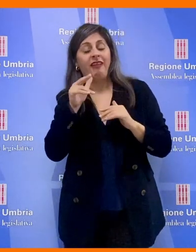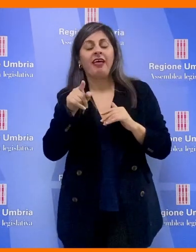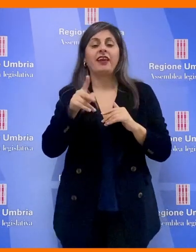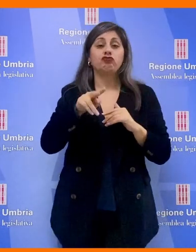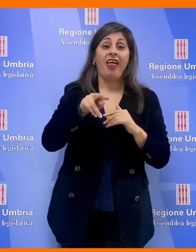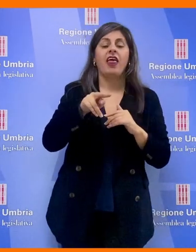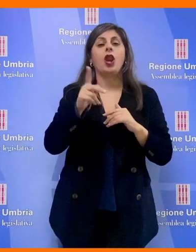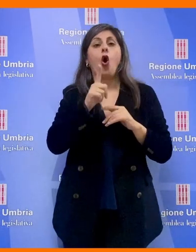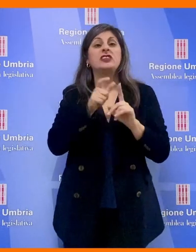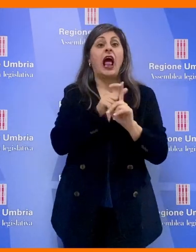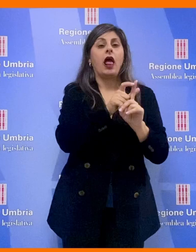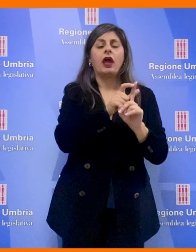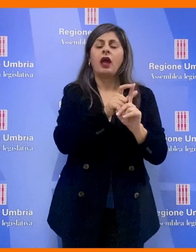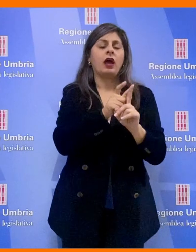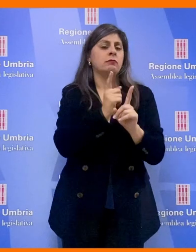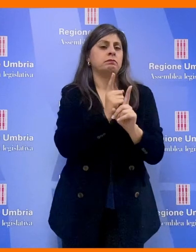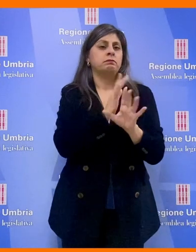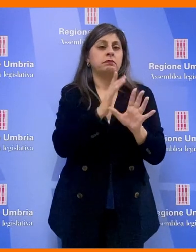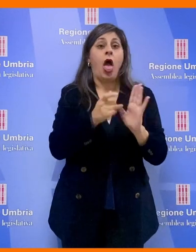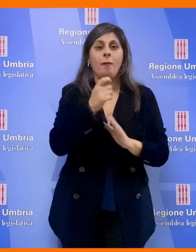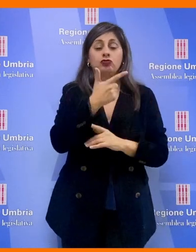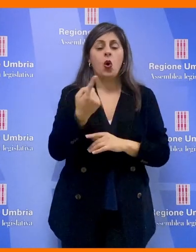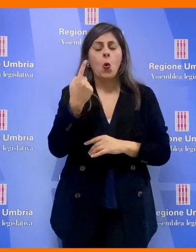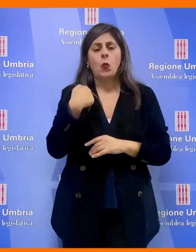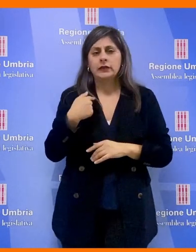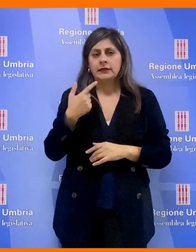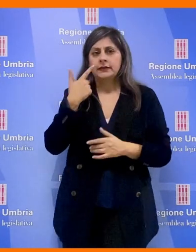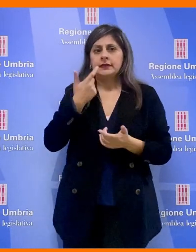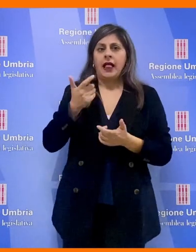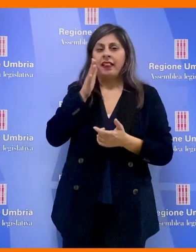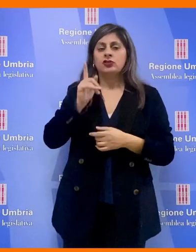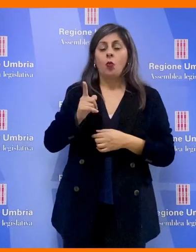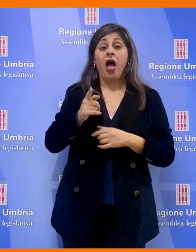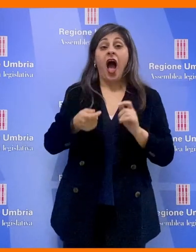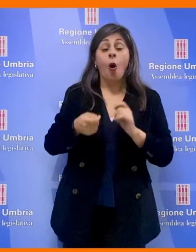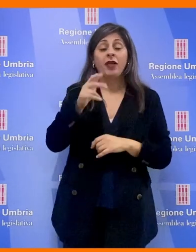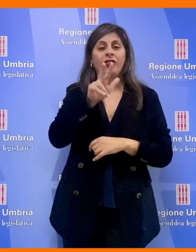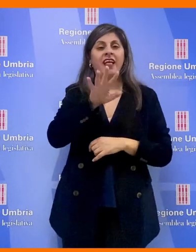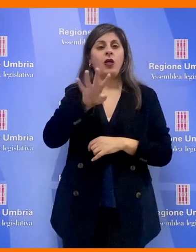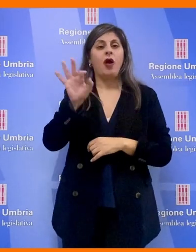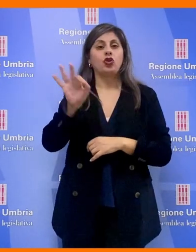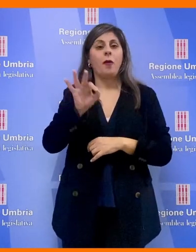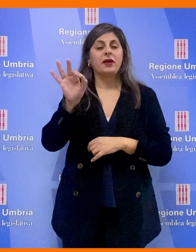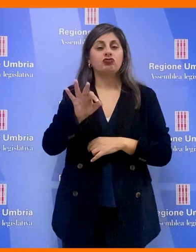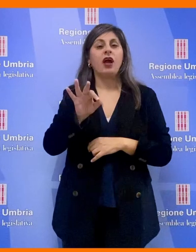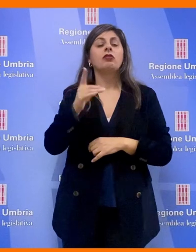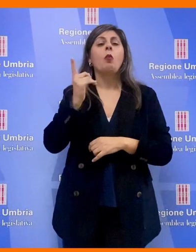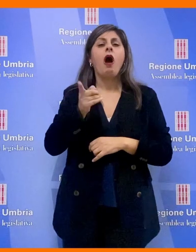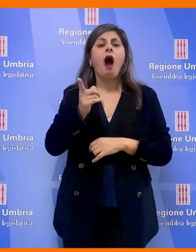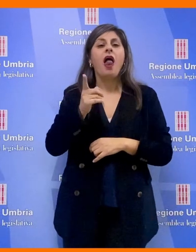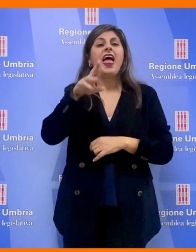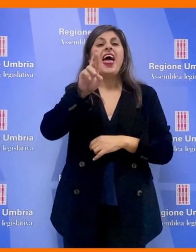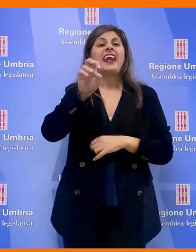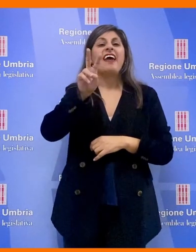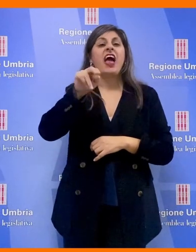Quello che invece desta un po' di particolare attenzione è l'aumento del 34% del revenge porn tra il 2022 e il